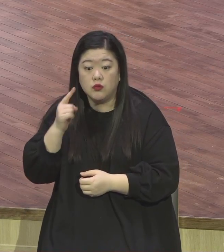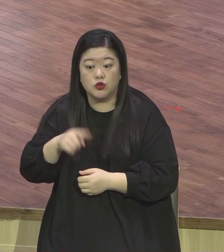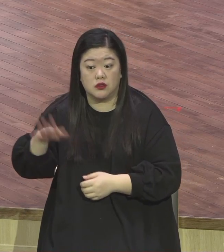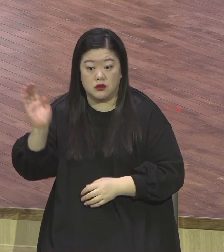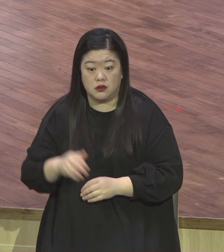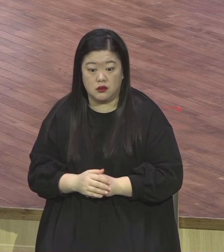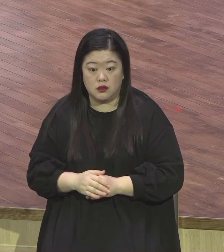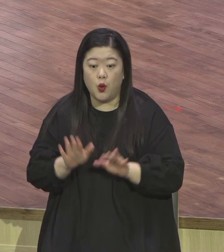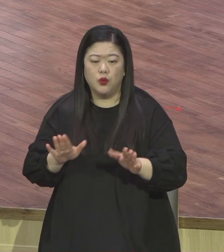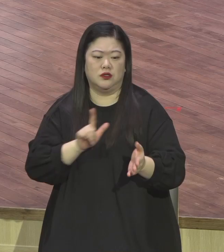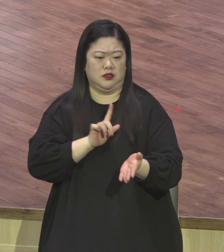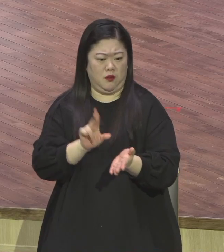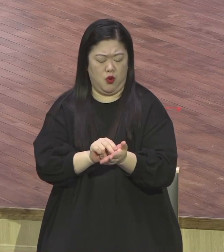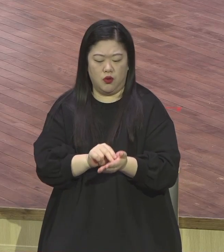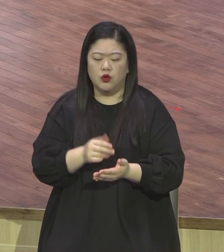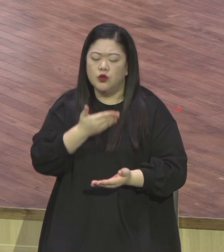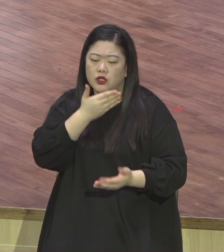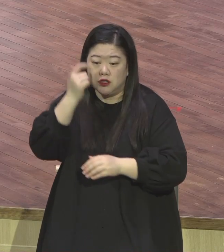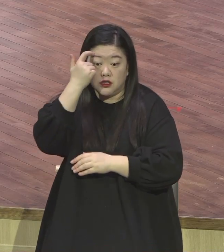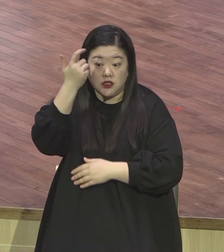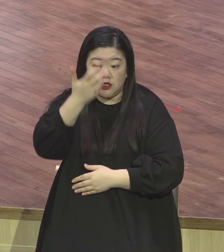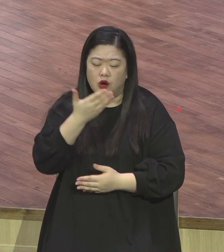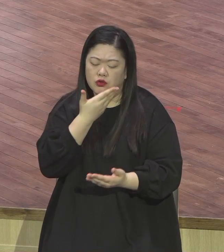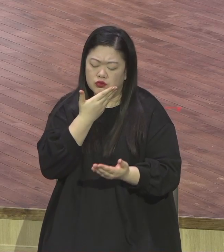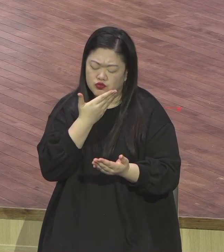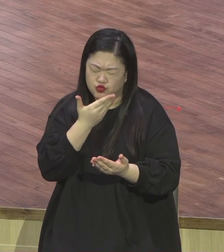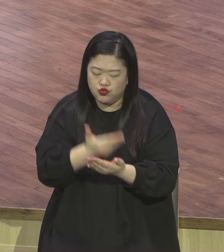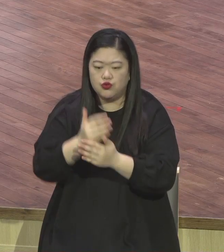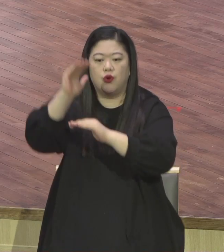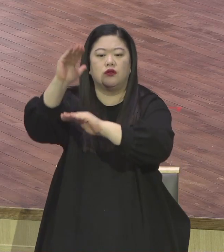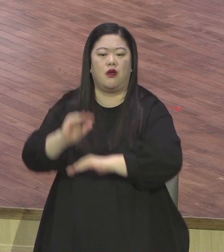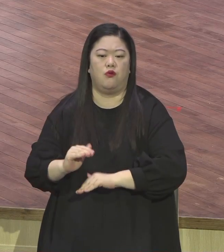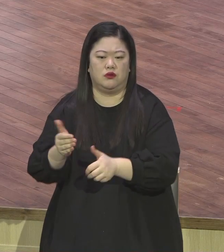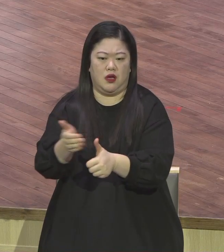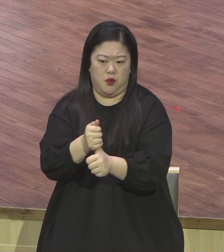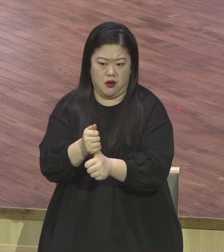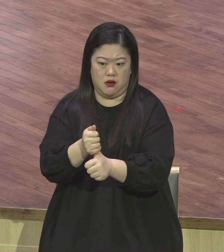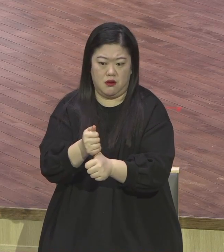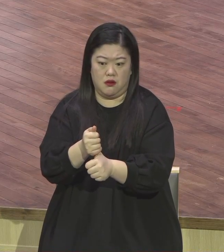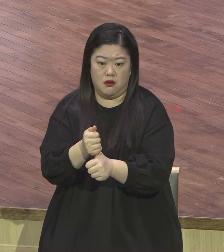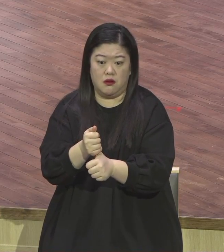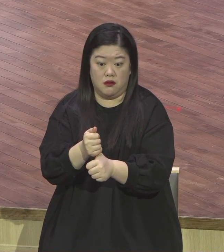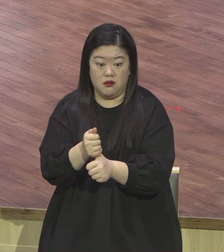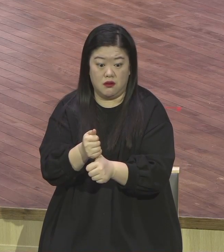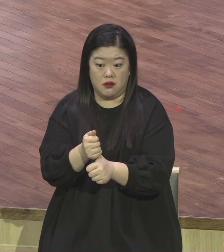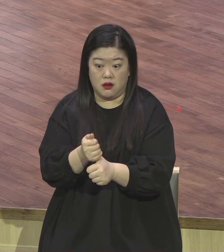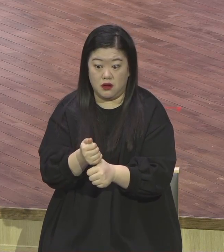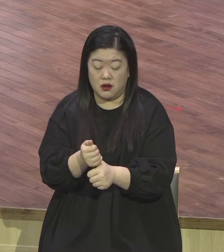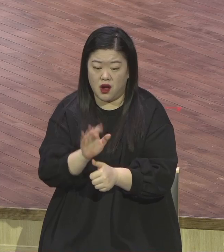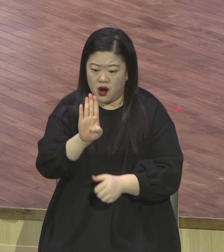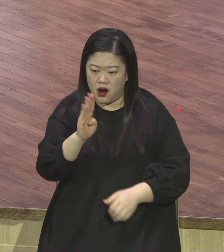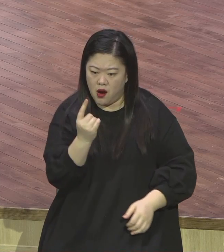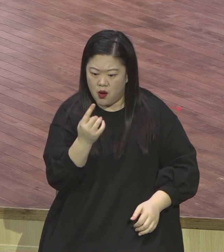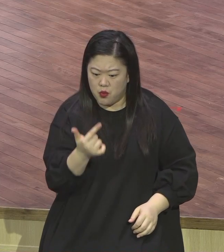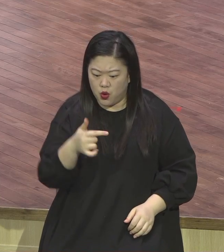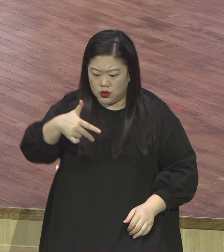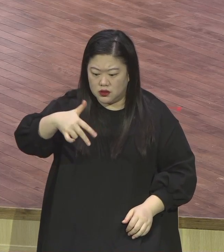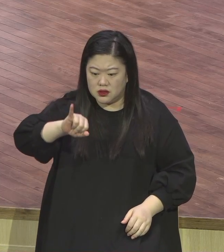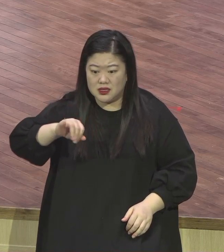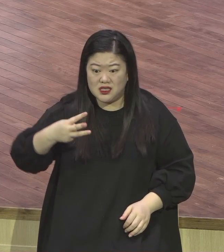영적 본질을 붙잡아라 영적 본질 어려운 말을 갖습니다마는 본질이 뭐냐고 묵상